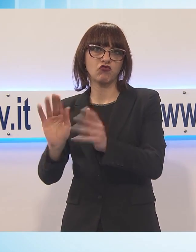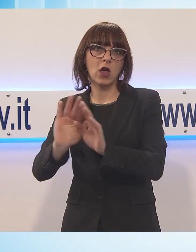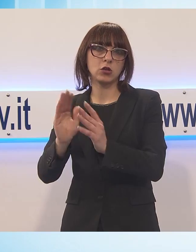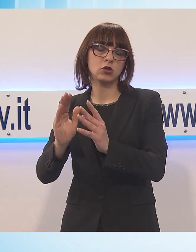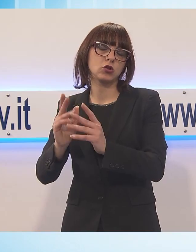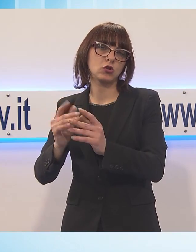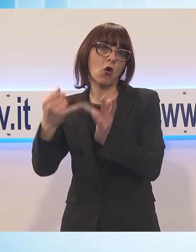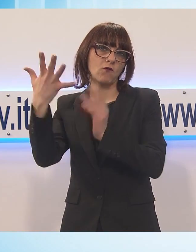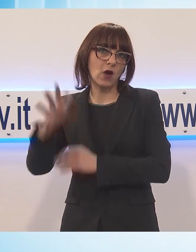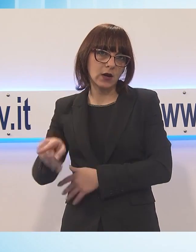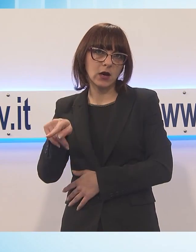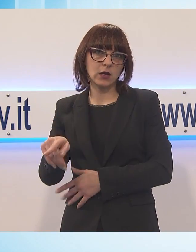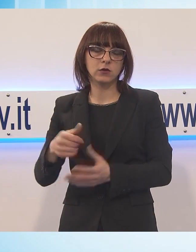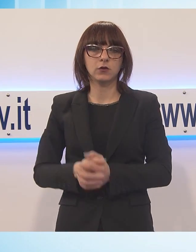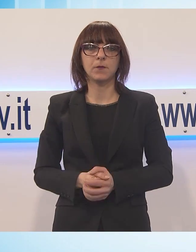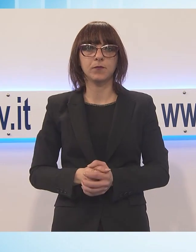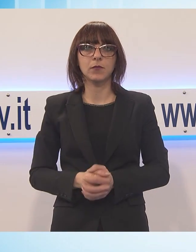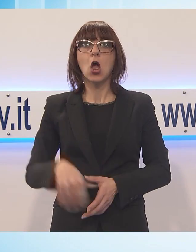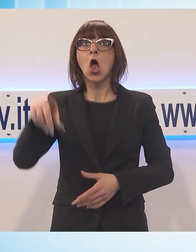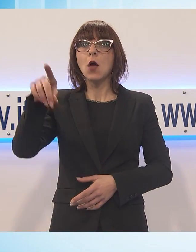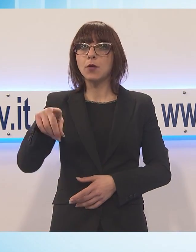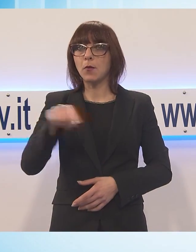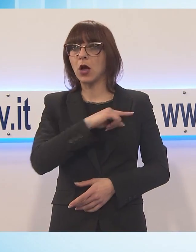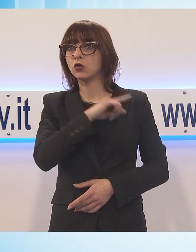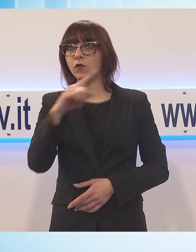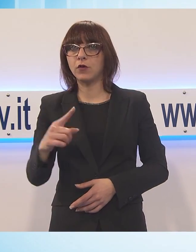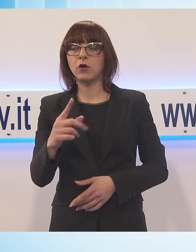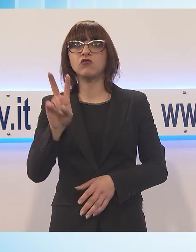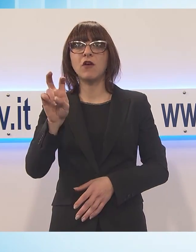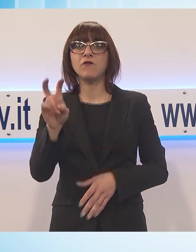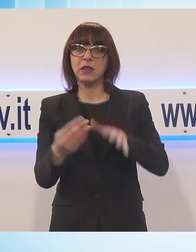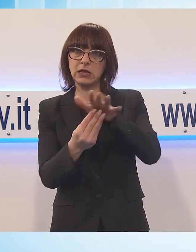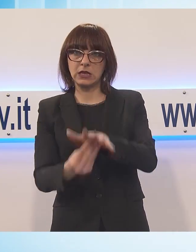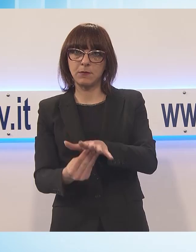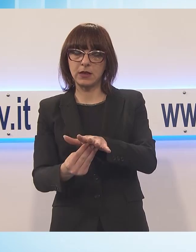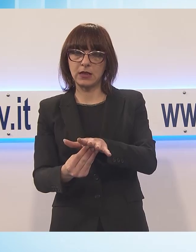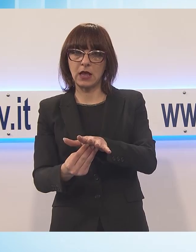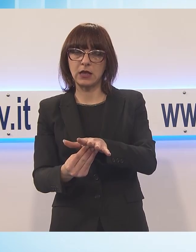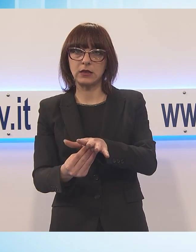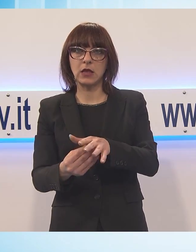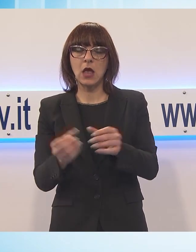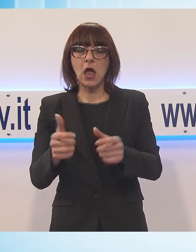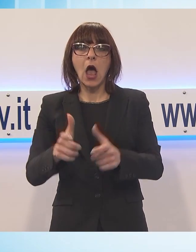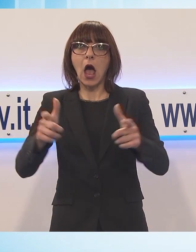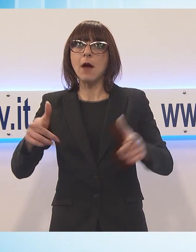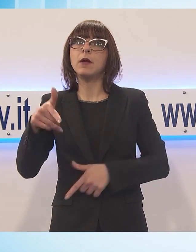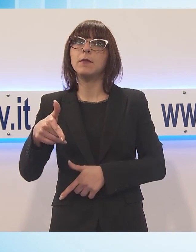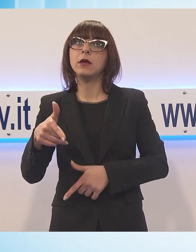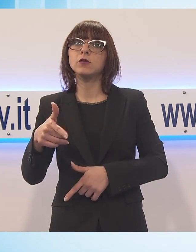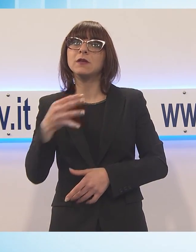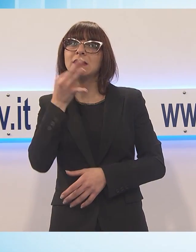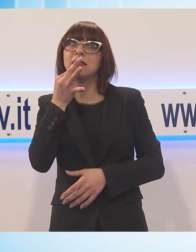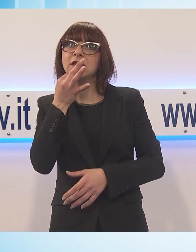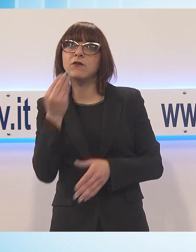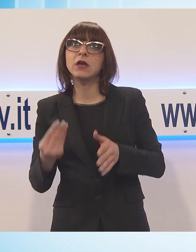impiegati al momento 30 addetti, con questo sviluppo ne arriveranno altri 15. Ersu ha assicurato che con l'ampliamento non ci saranno maggiori